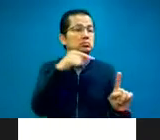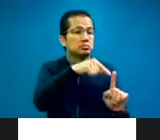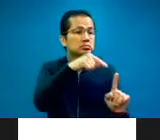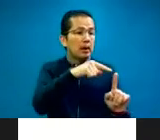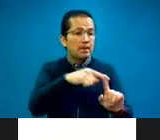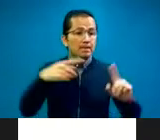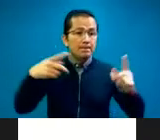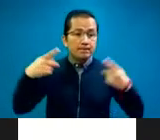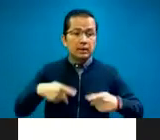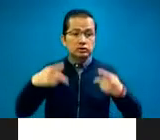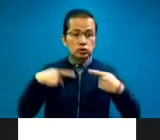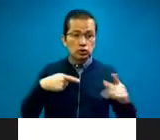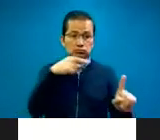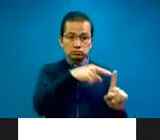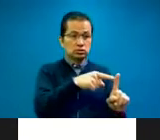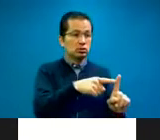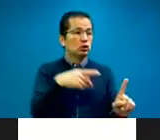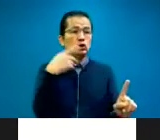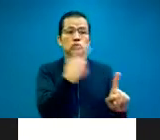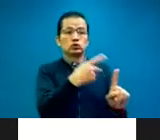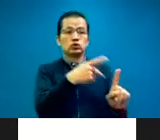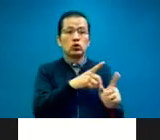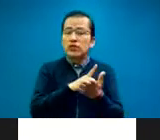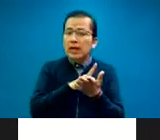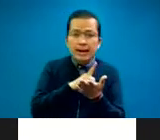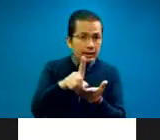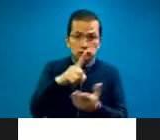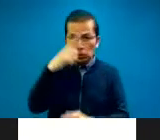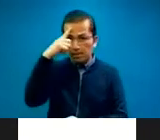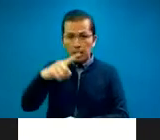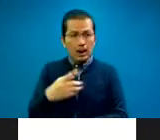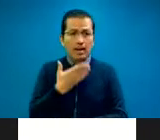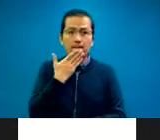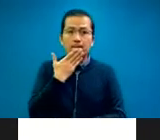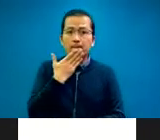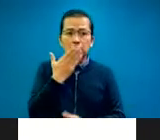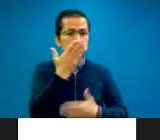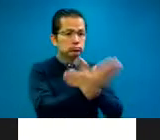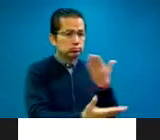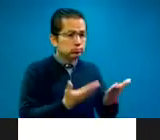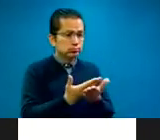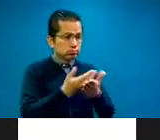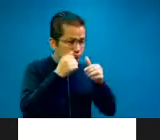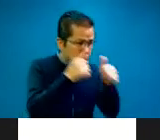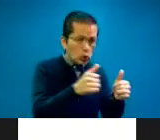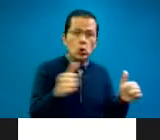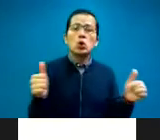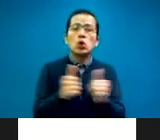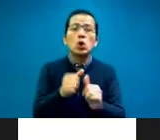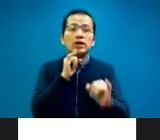tiene derecho a que le proporcionen gratuitamente servicios de interpretación en el área médica.